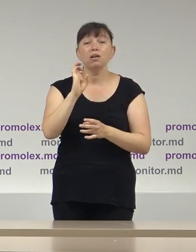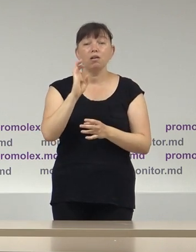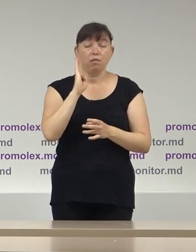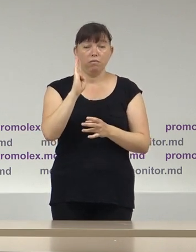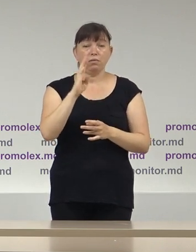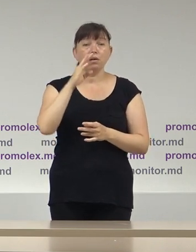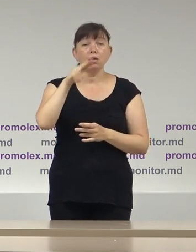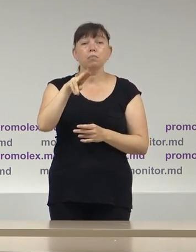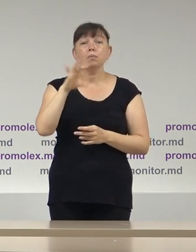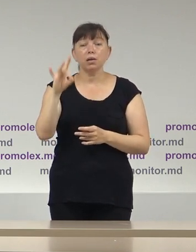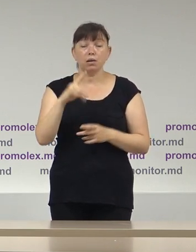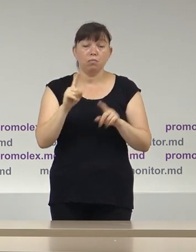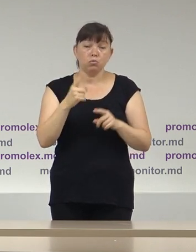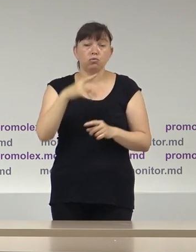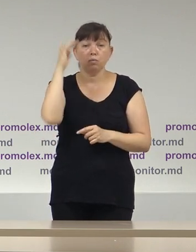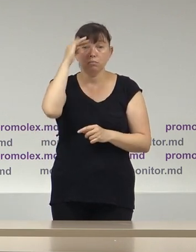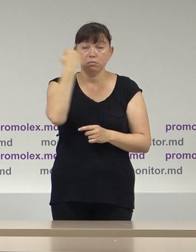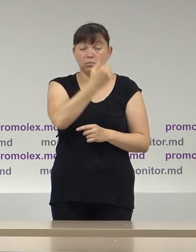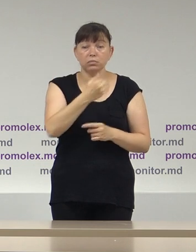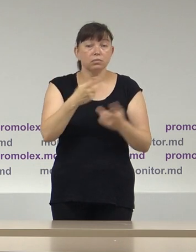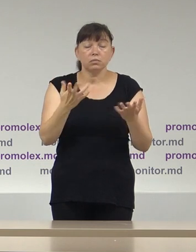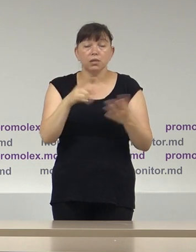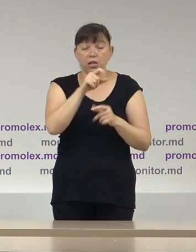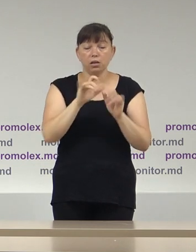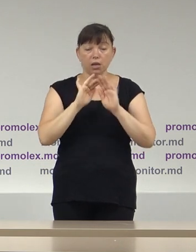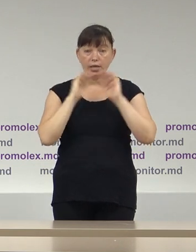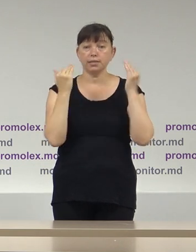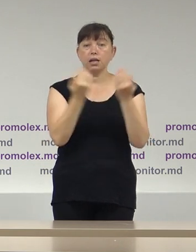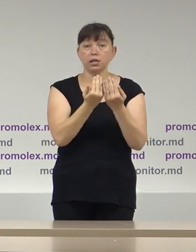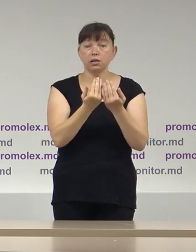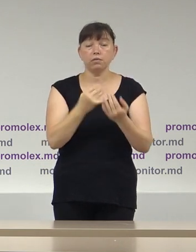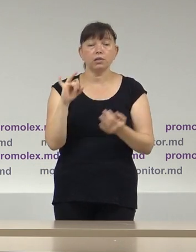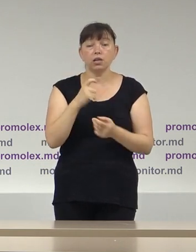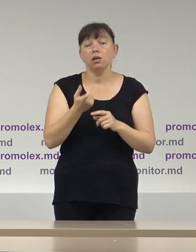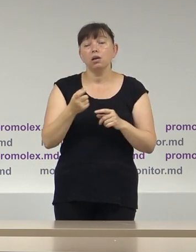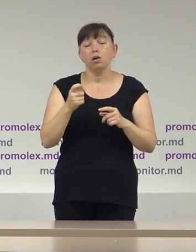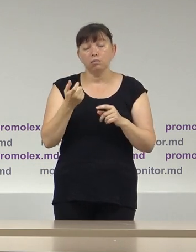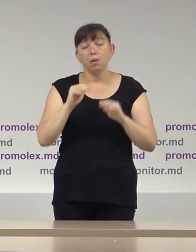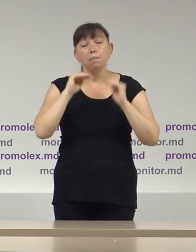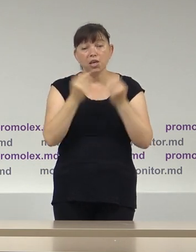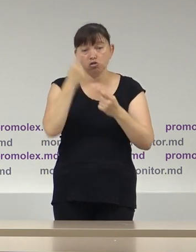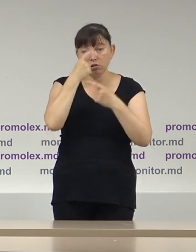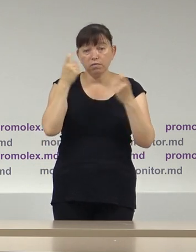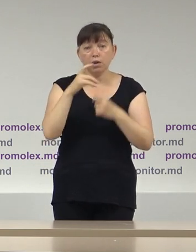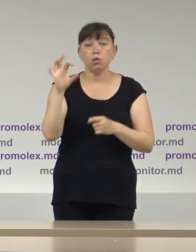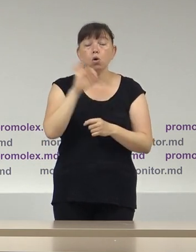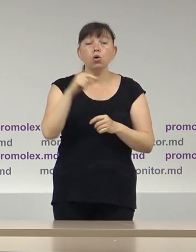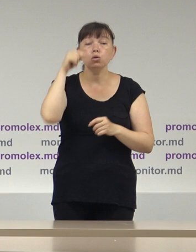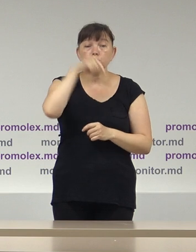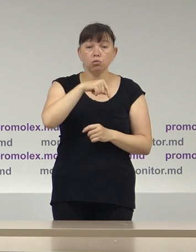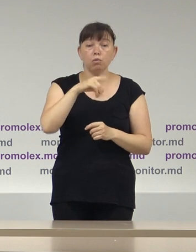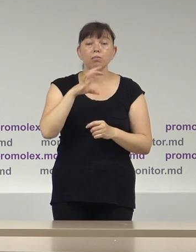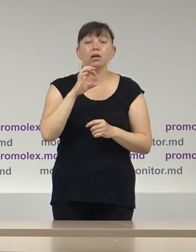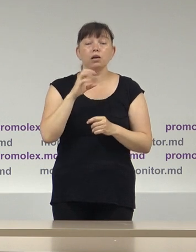transnistreană, deci cetățenii din regiune rămân a fi izolați și puțin sau mai puțin informați decât cei din